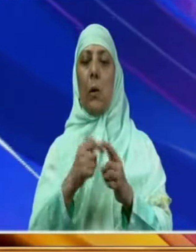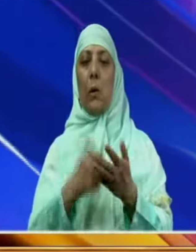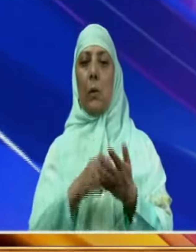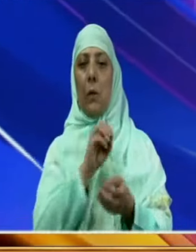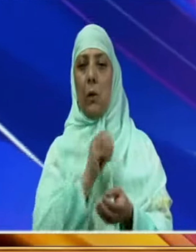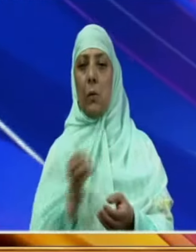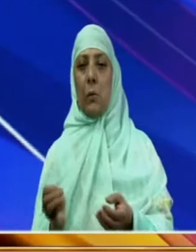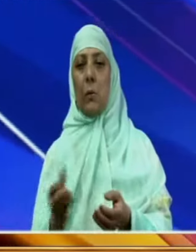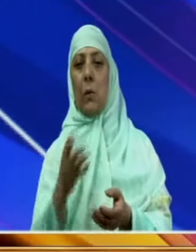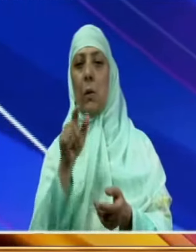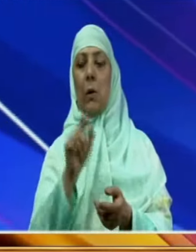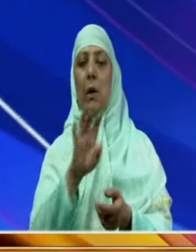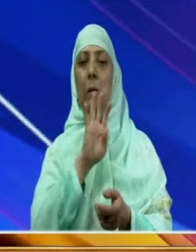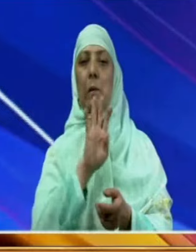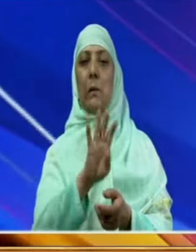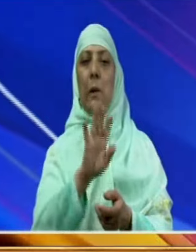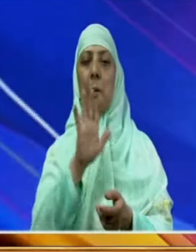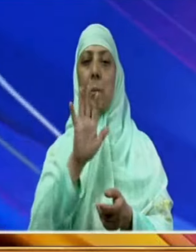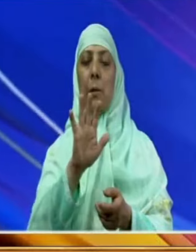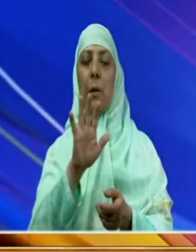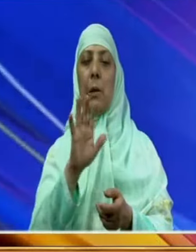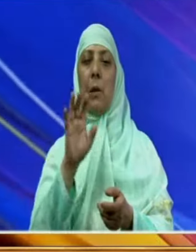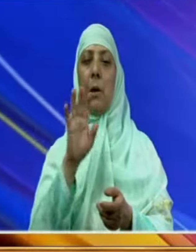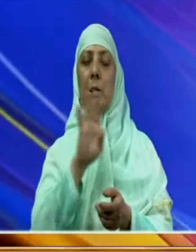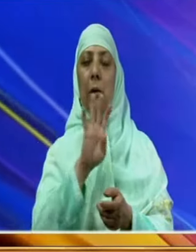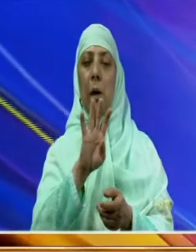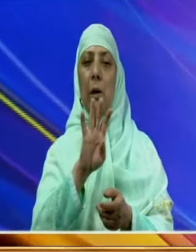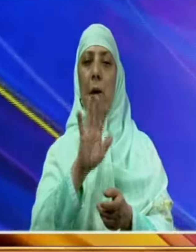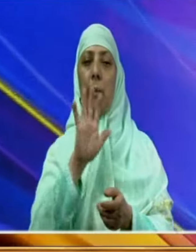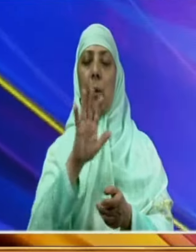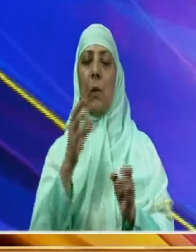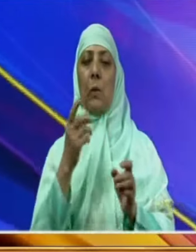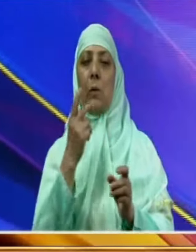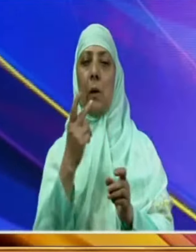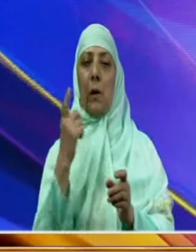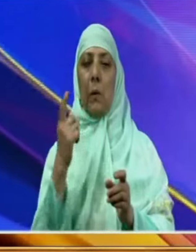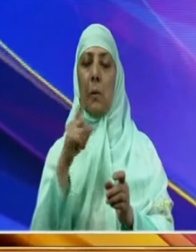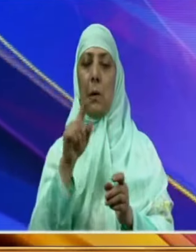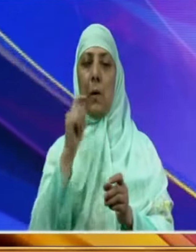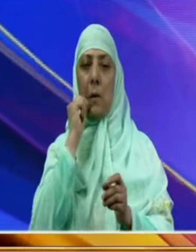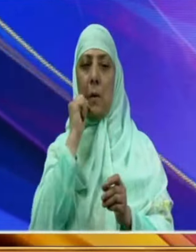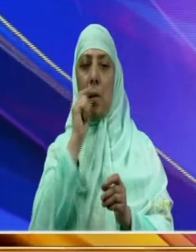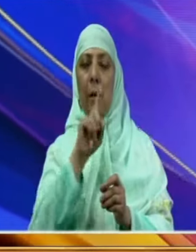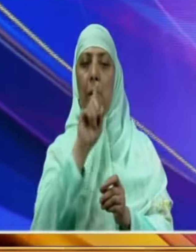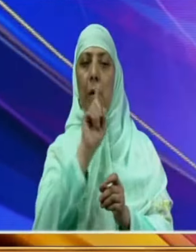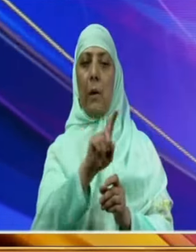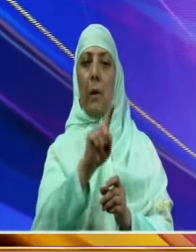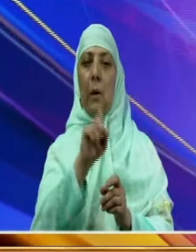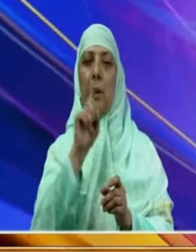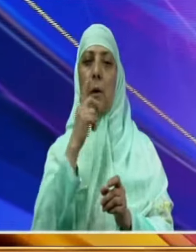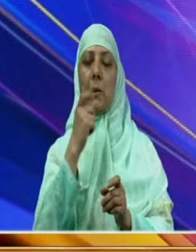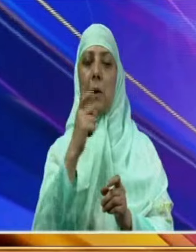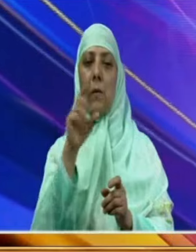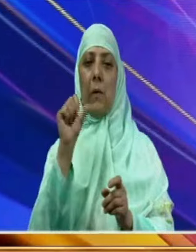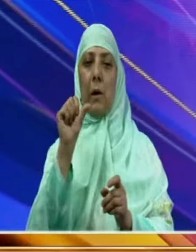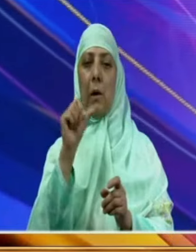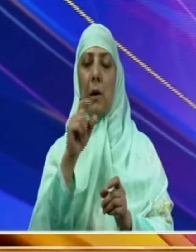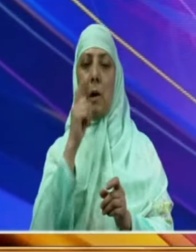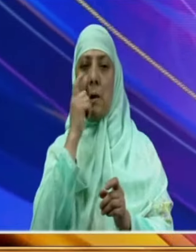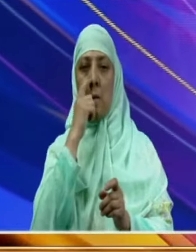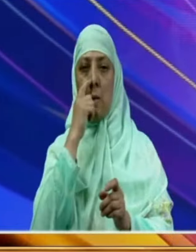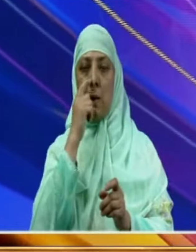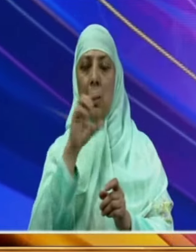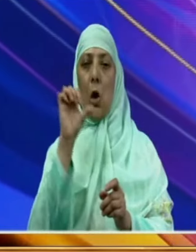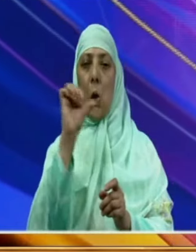جن میں چار ہزار پانچ سو اکیس مرد ایک ہزار اکسو انتالیس خواتین ناؤ